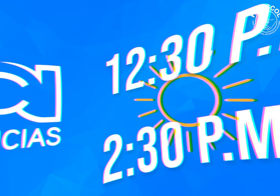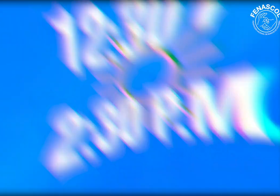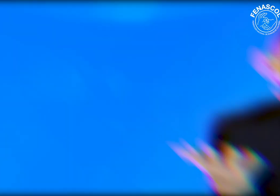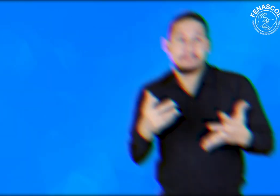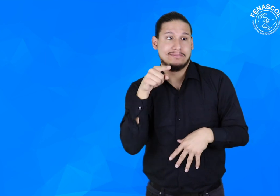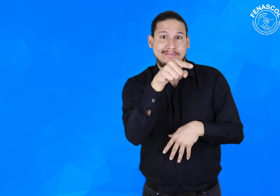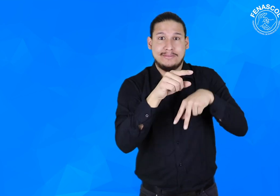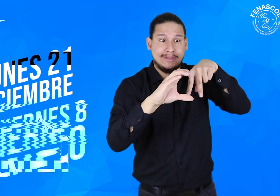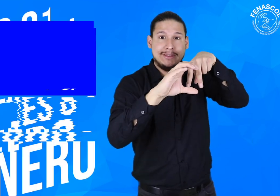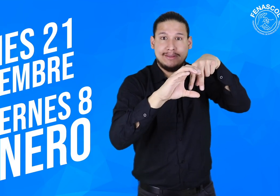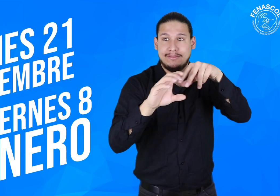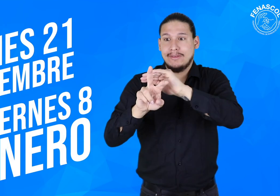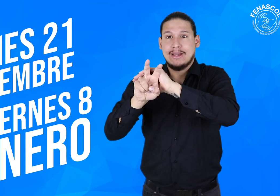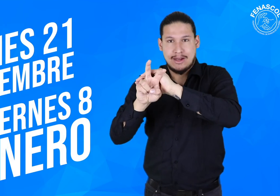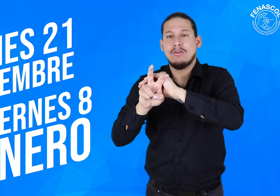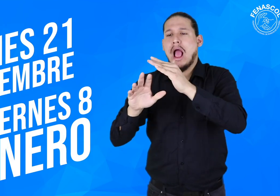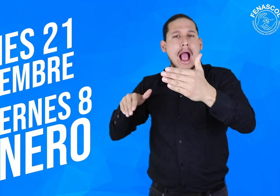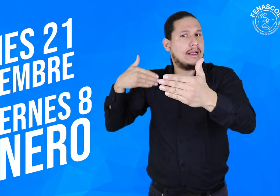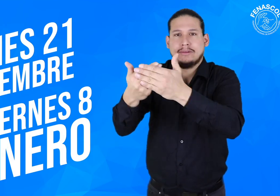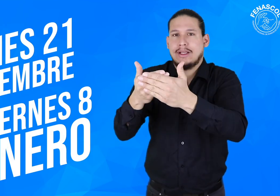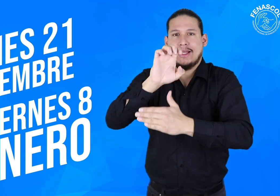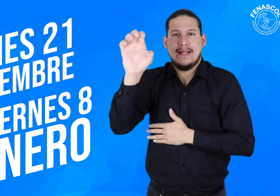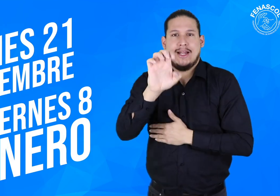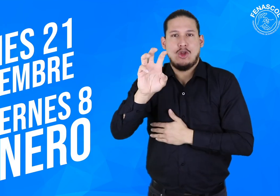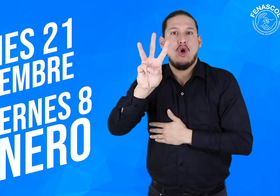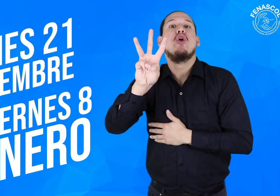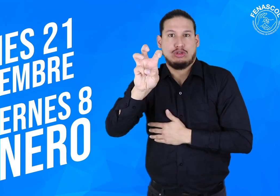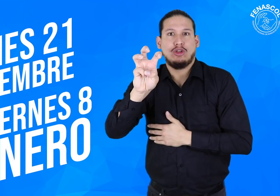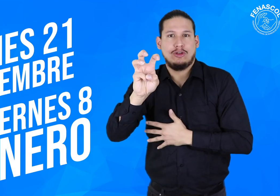La emisión de esta franja para los dos canales va hasta el 8 de enero.